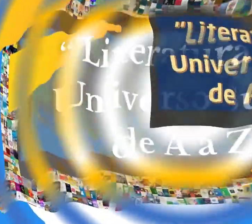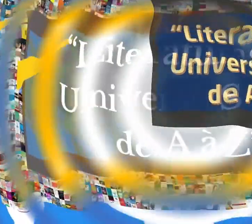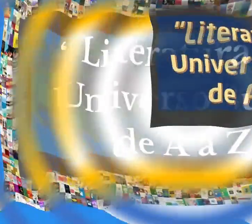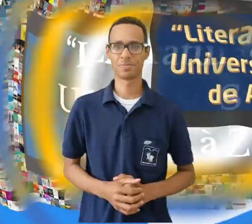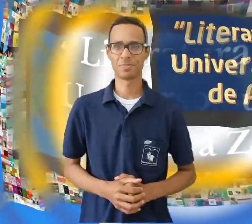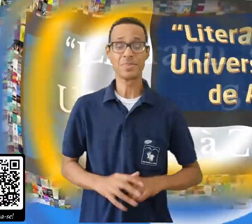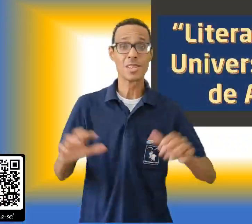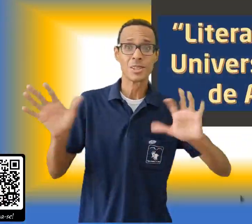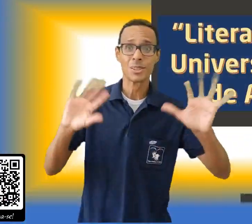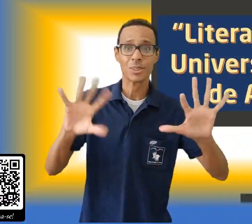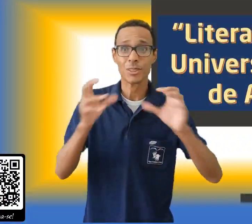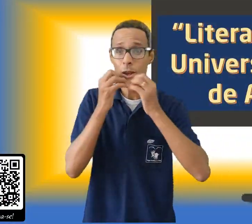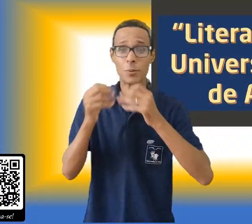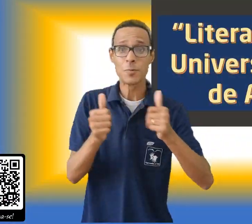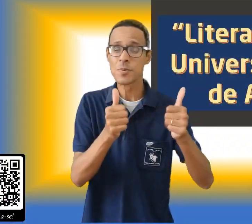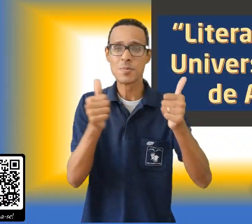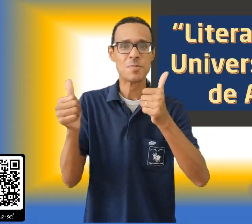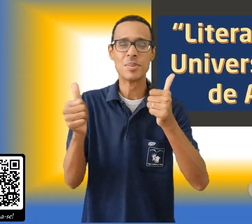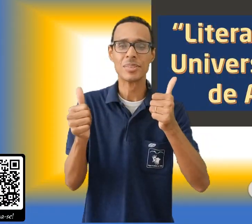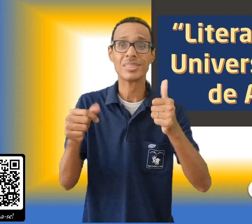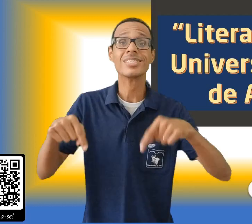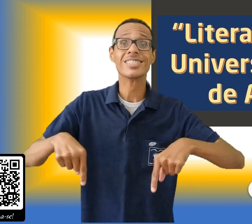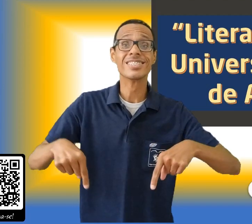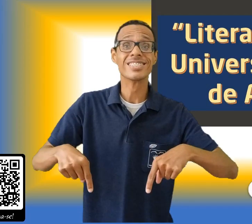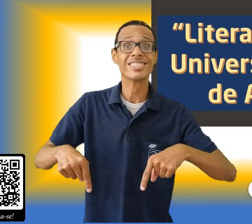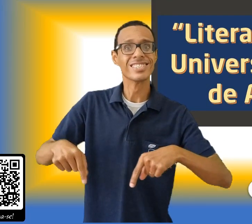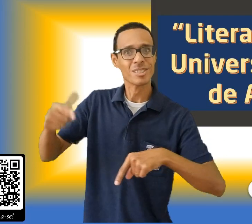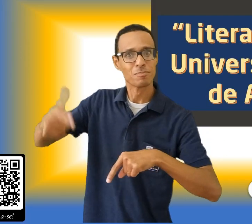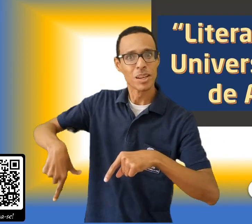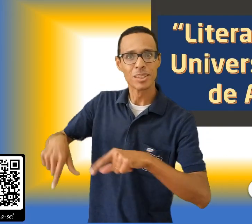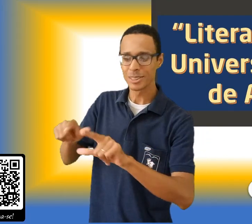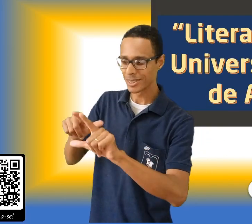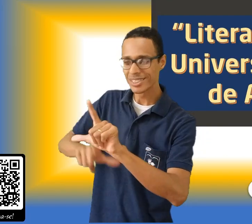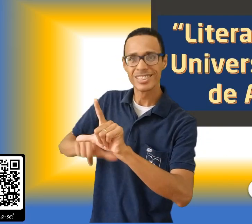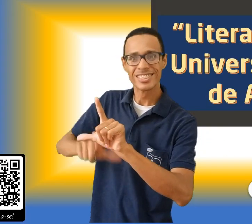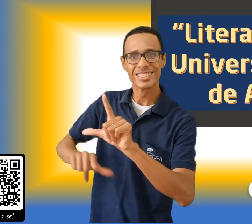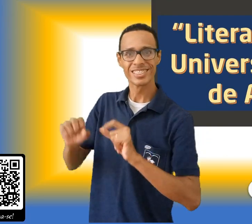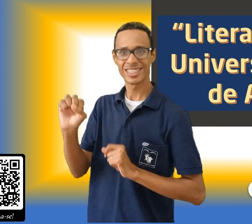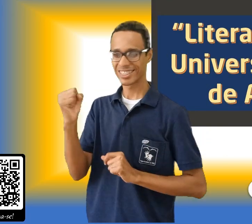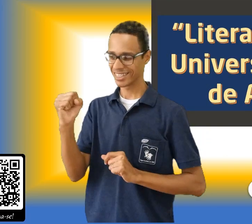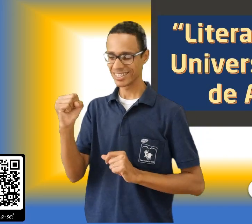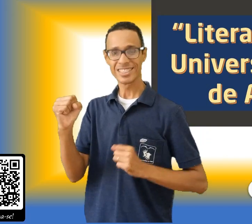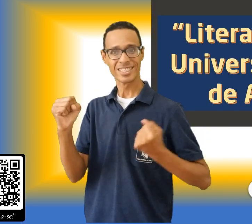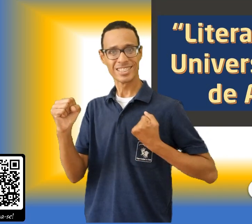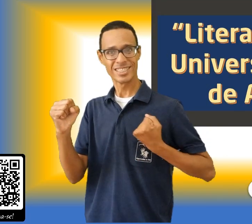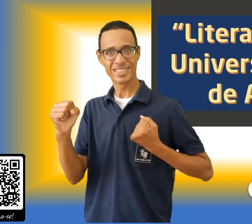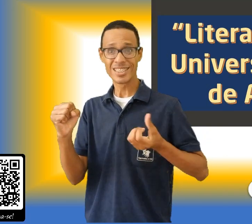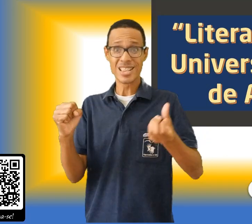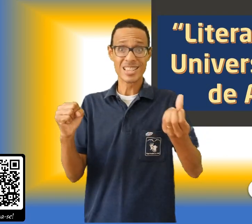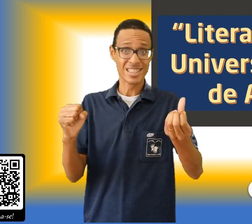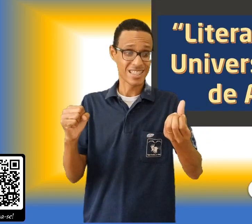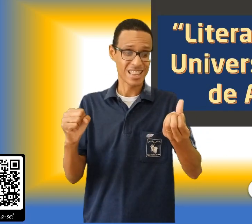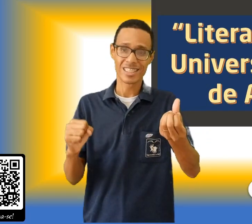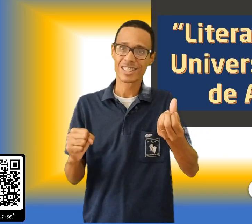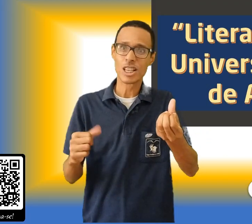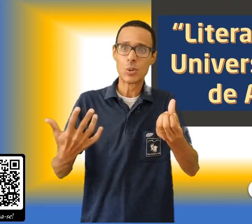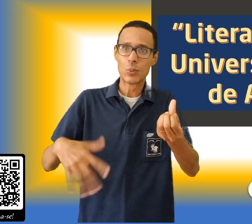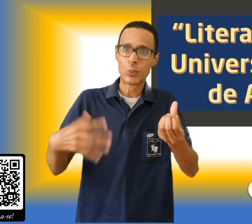Olá pessoal, tudo bem? Comissão! Chegamos ao nosso penúltimo bloco, a parte 6 da